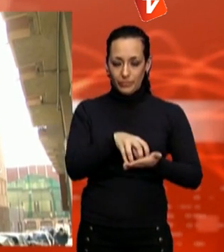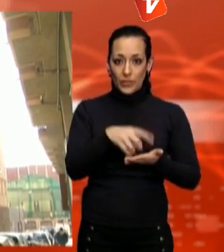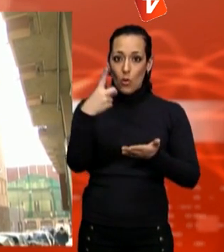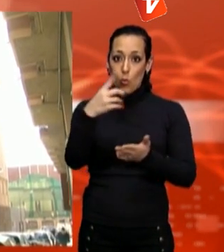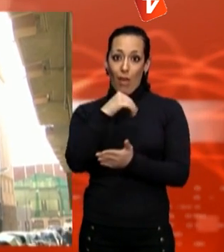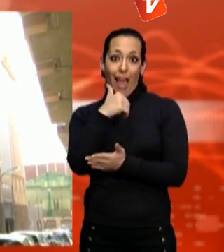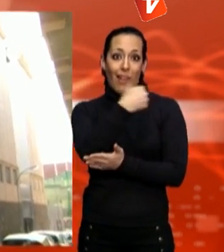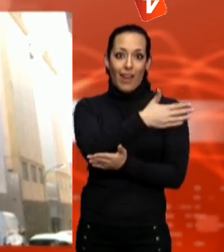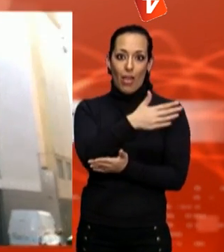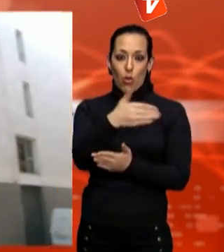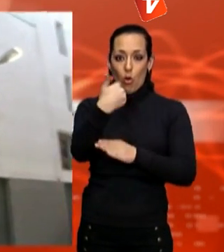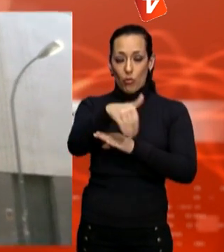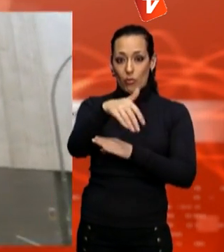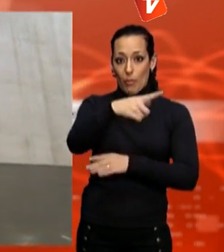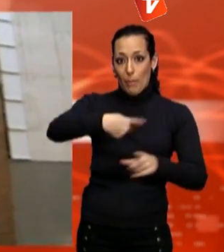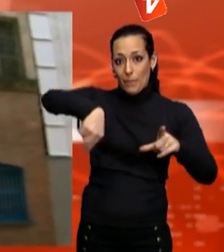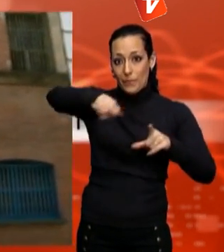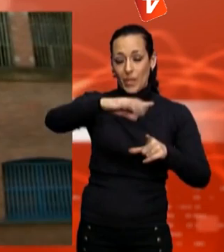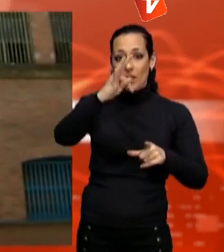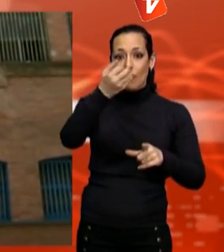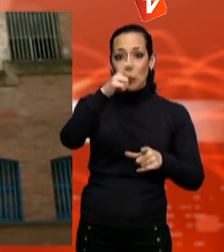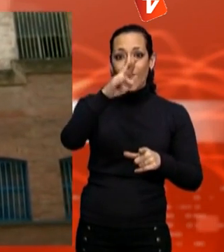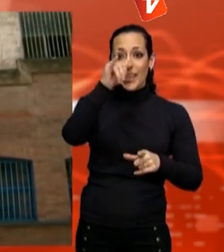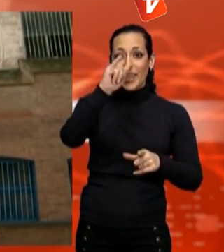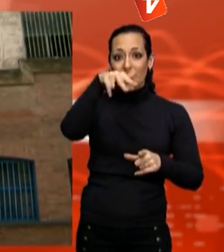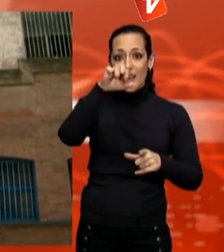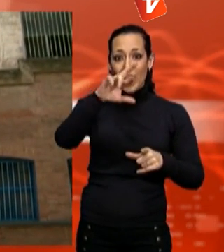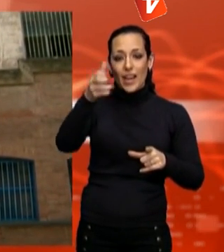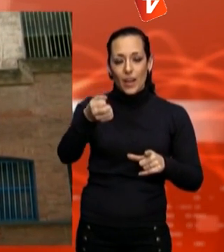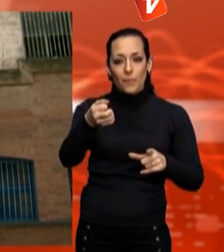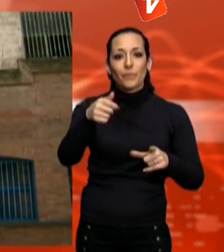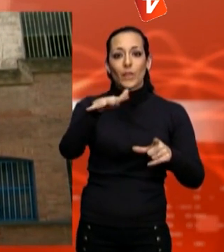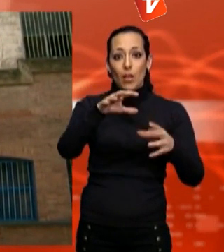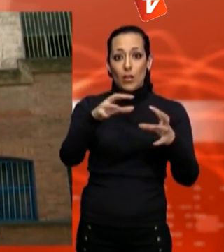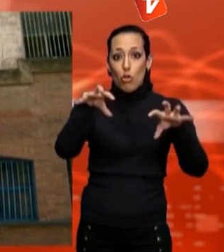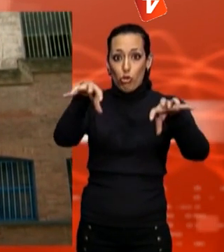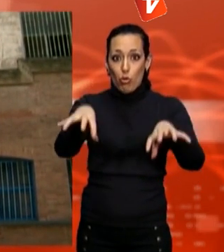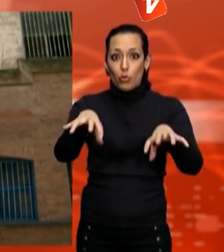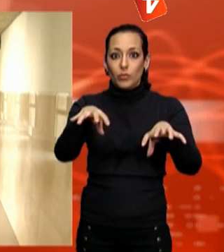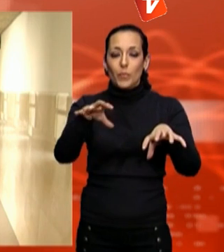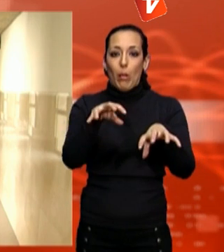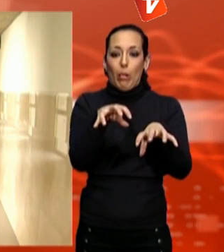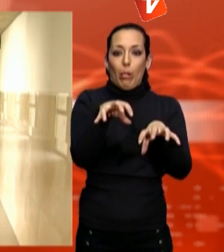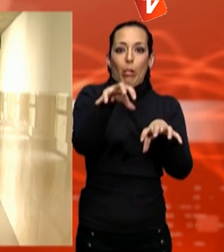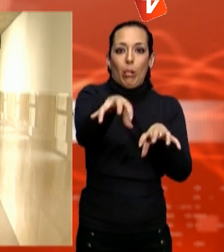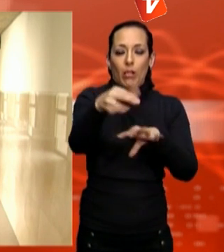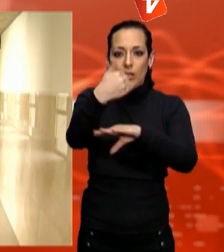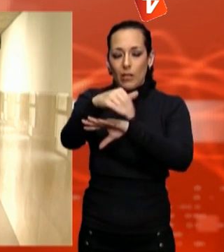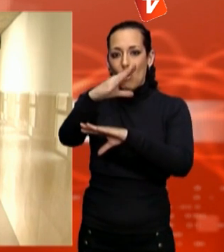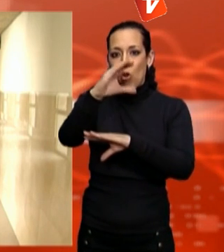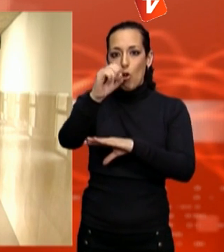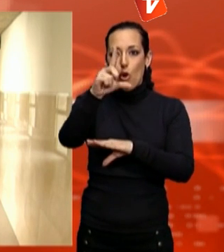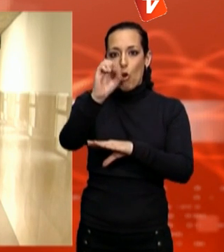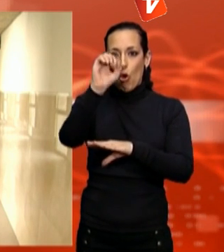enganxat a la mateixa escola, al carrer Colom, i que fins fa uns anys era utilitzat per l'empresa Semit. El nou màster oficial de